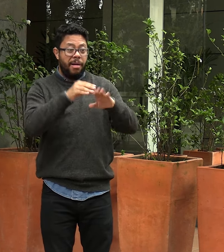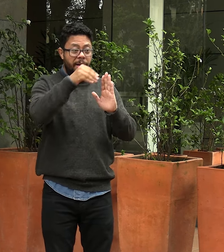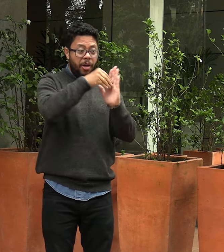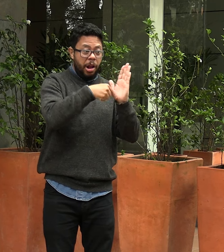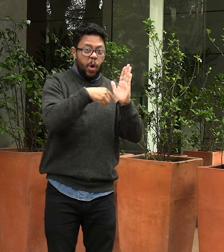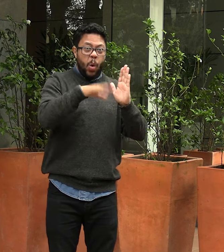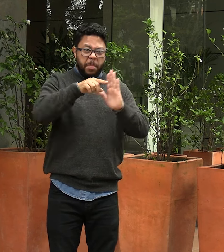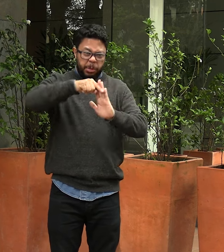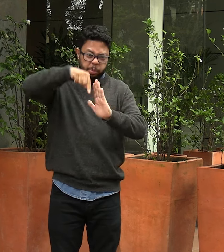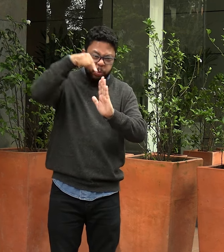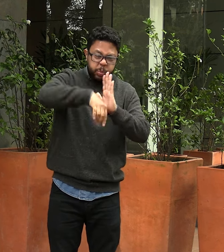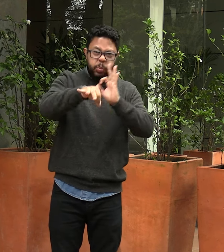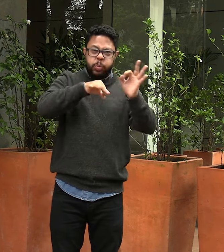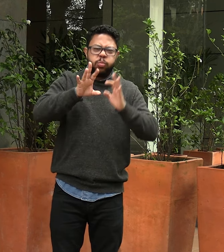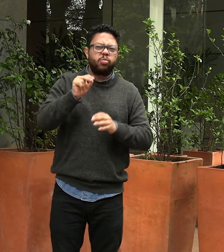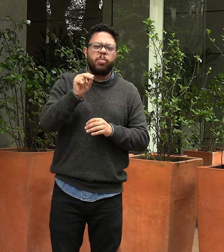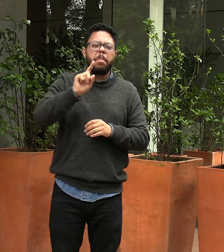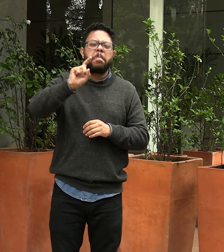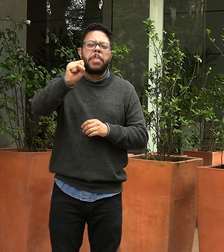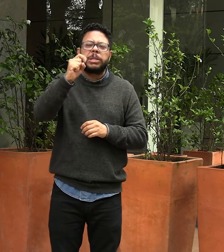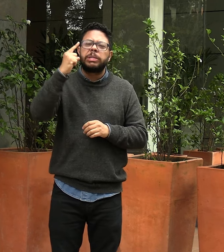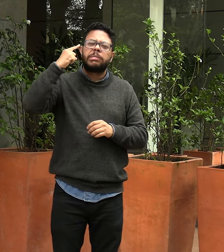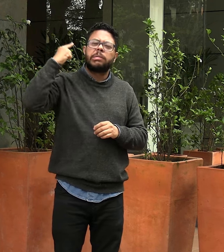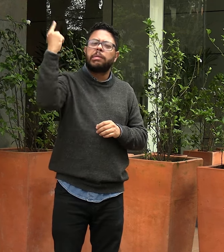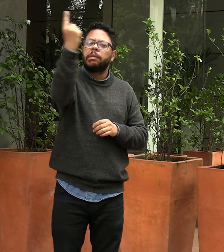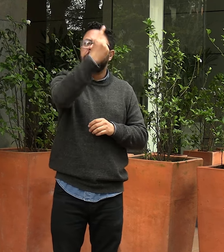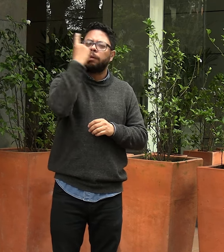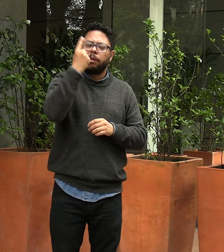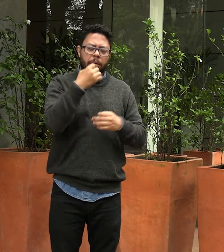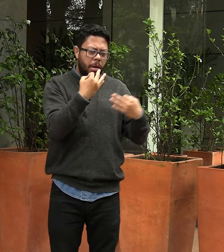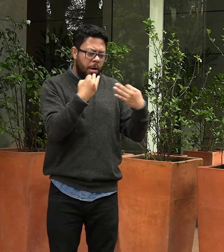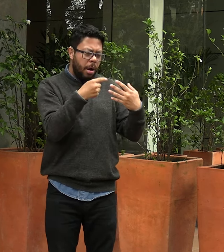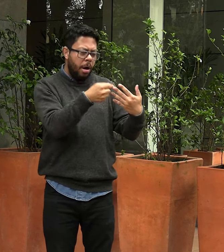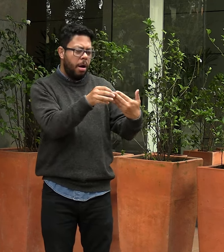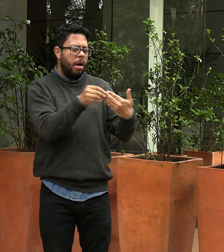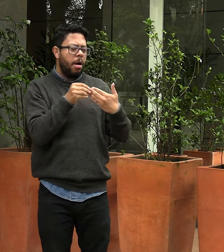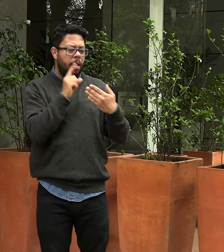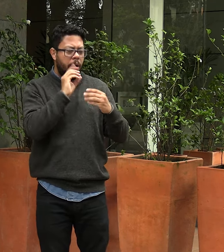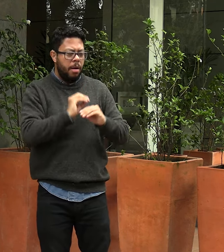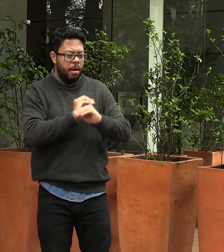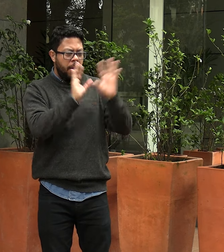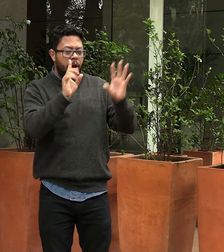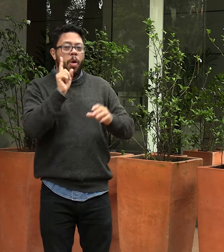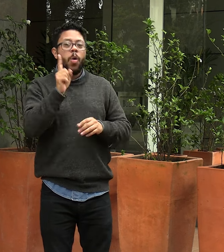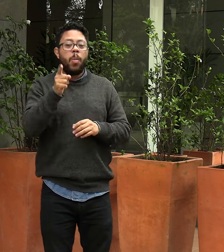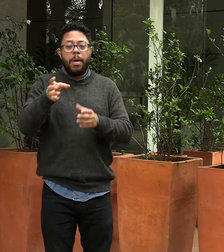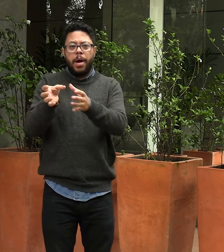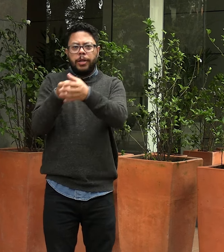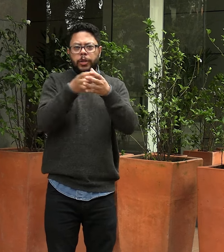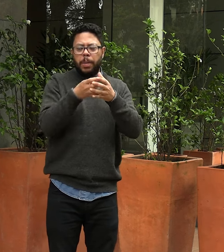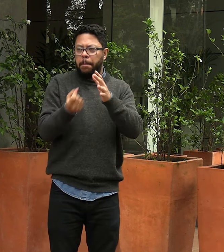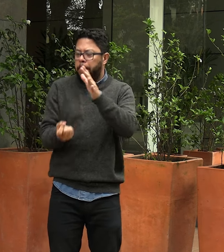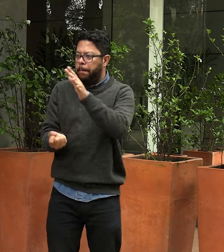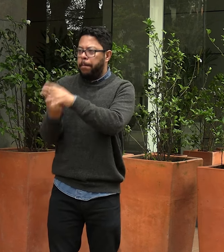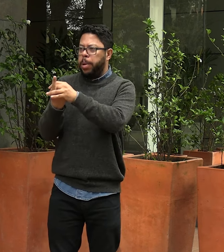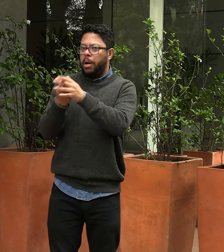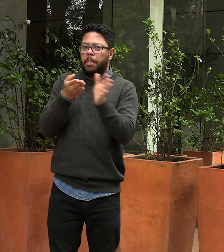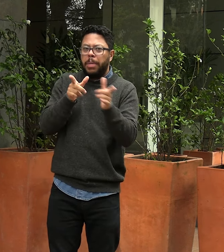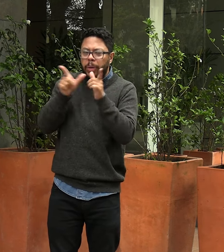acercamiento a qué es la planeación lingüística, no con conceptos densos y elevados, sino con un